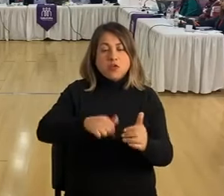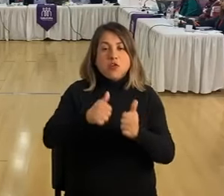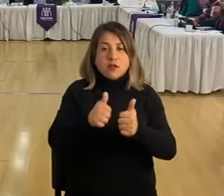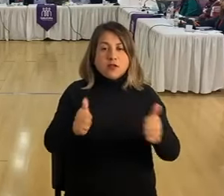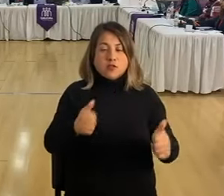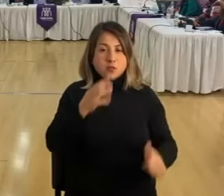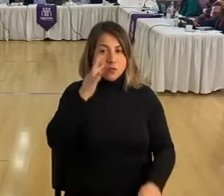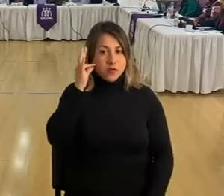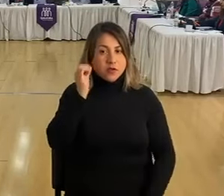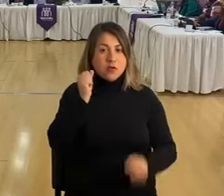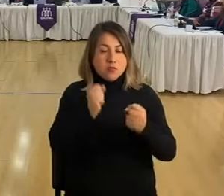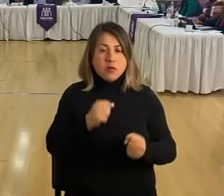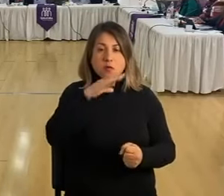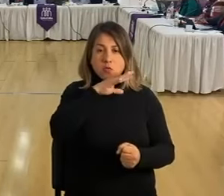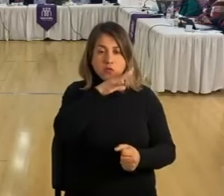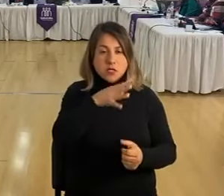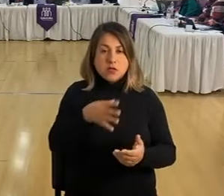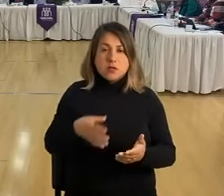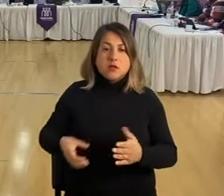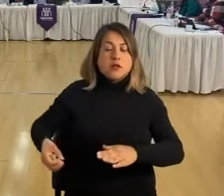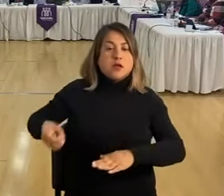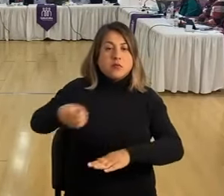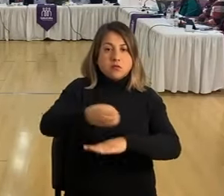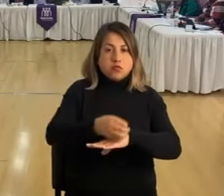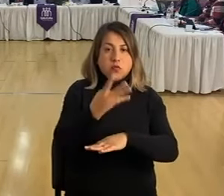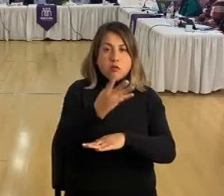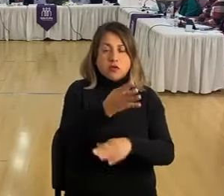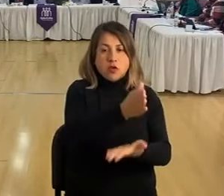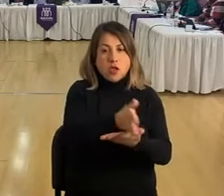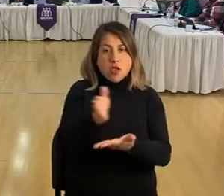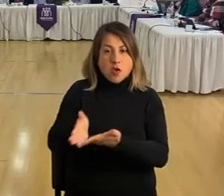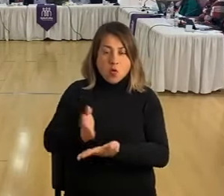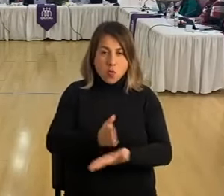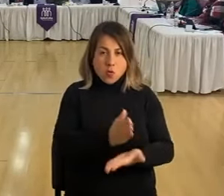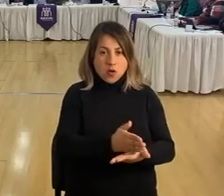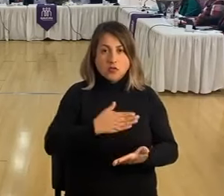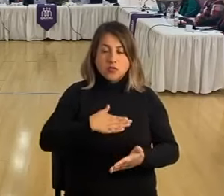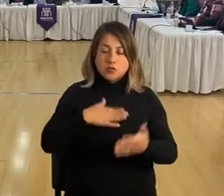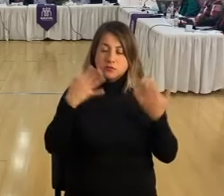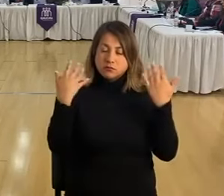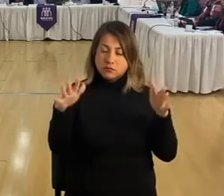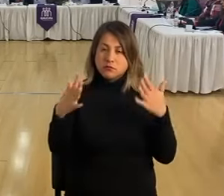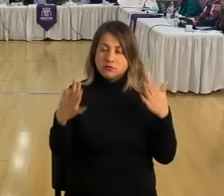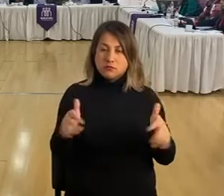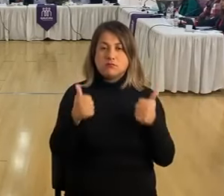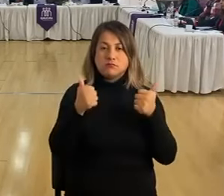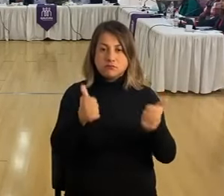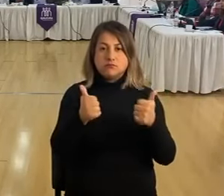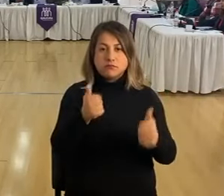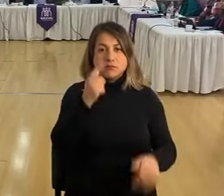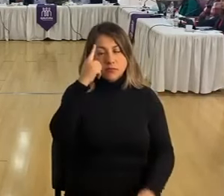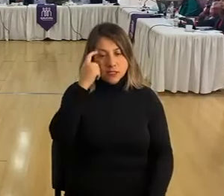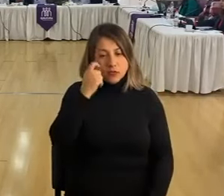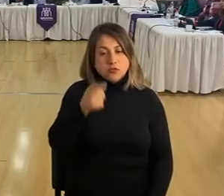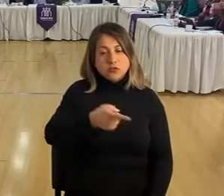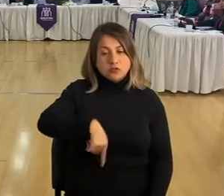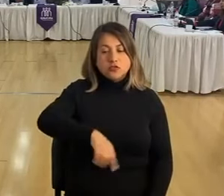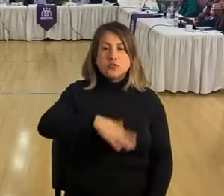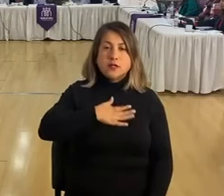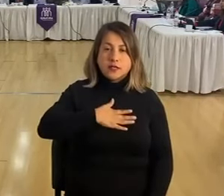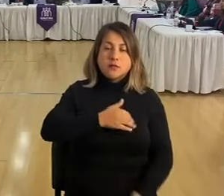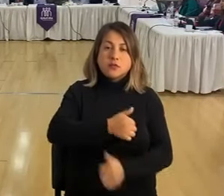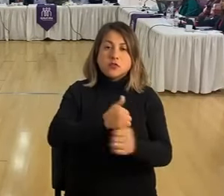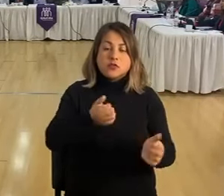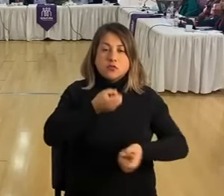directoras que pueden ocupar el cargo en cuatro establecimientos de la cocinación. Yo aplaudo esta instancia y creo que lo que queremos todos